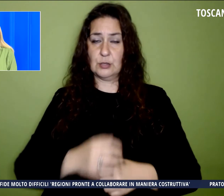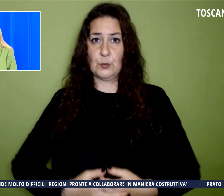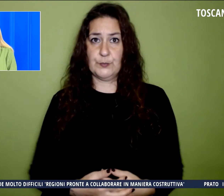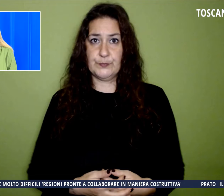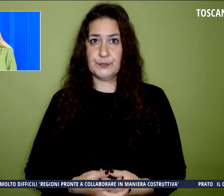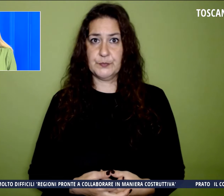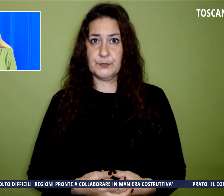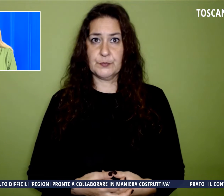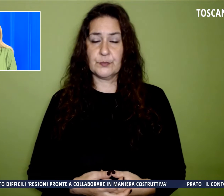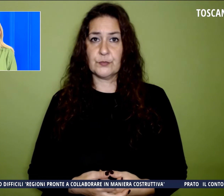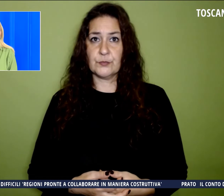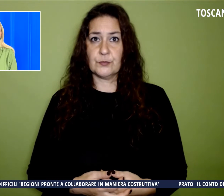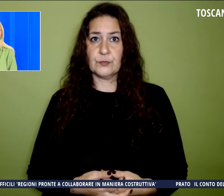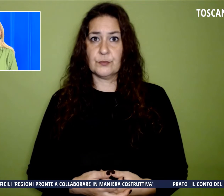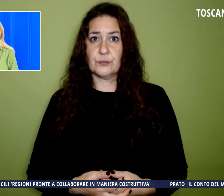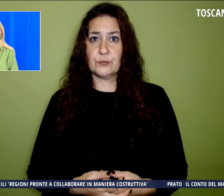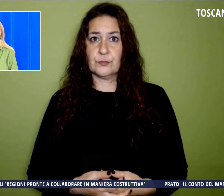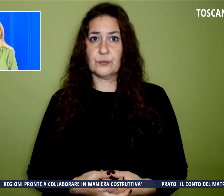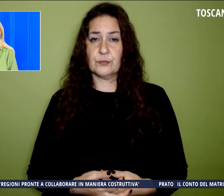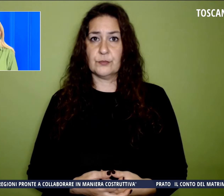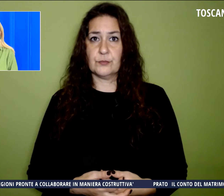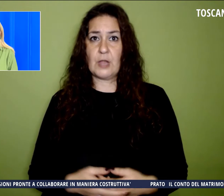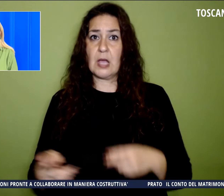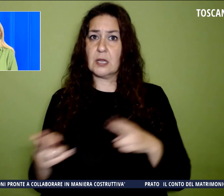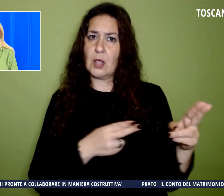Tornano invece a calare i ricoverati.